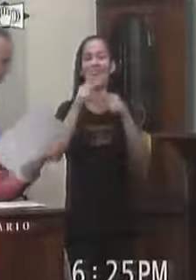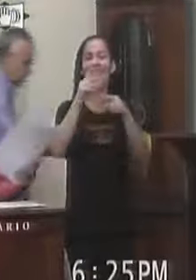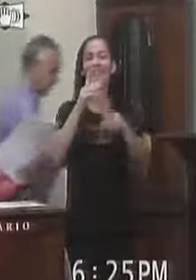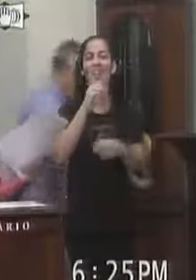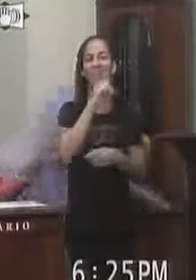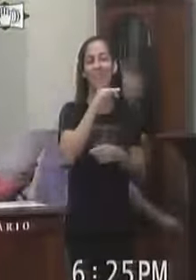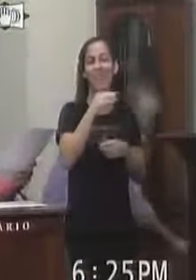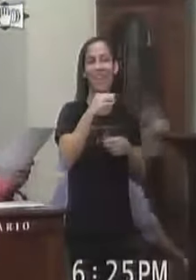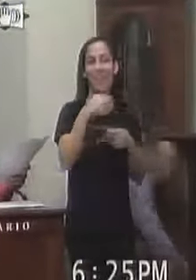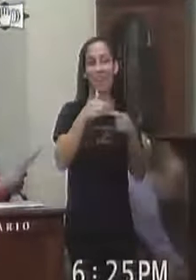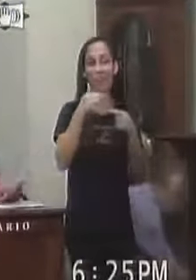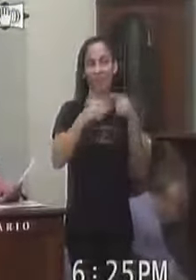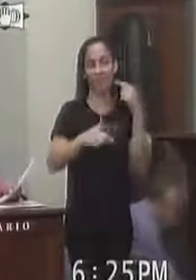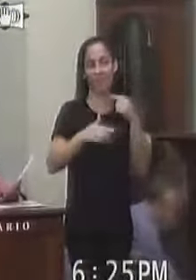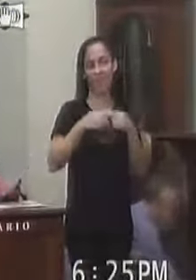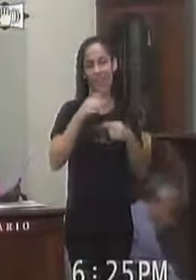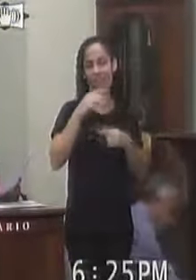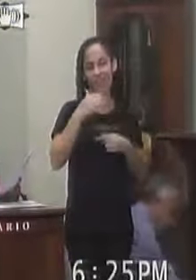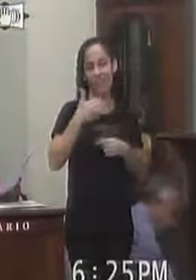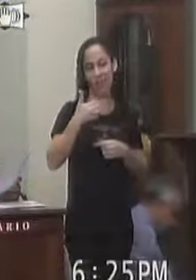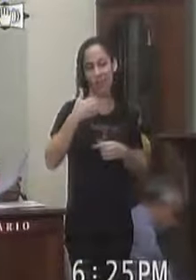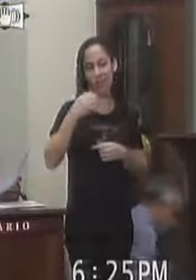16 Do 4 De 2019